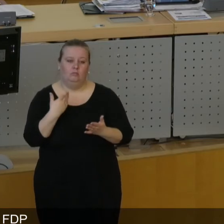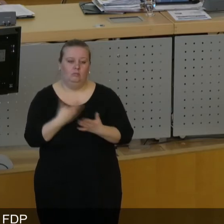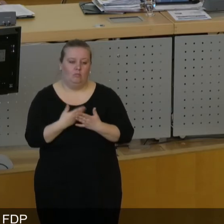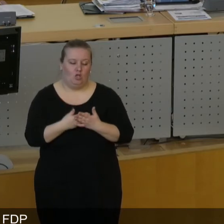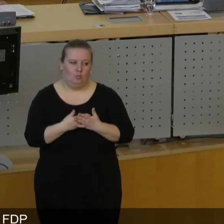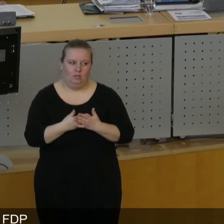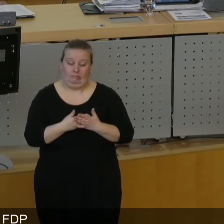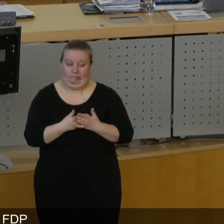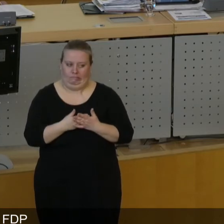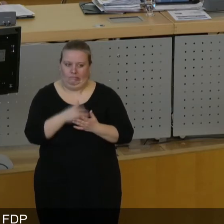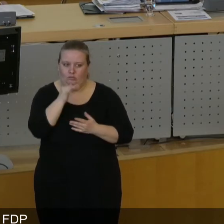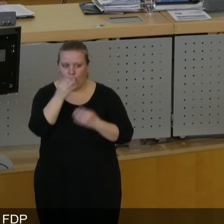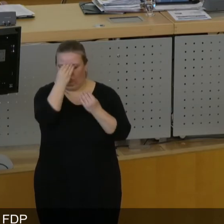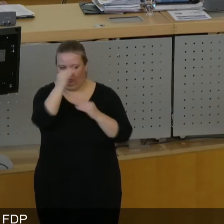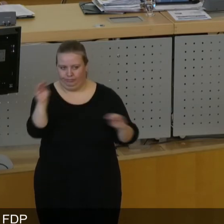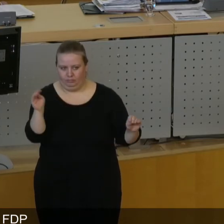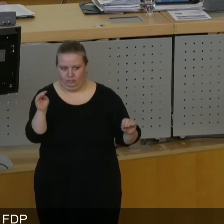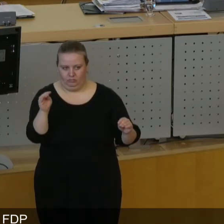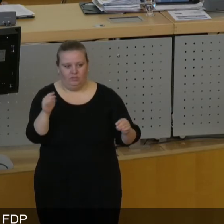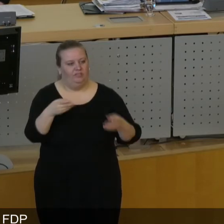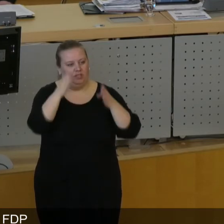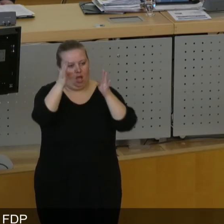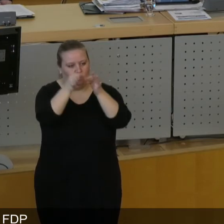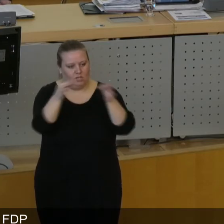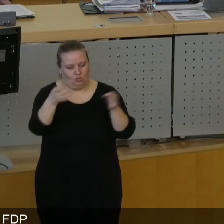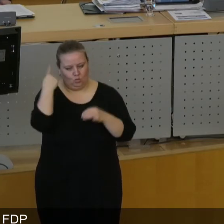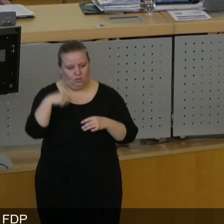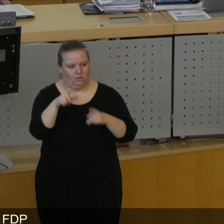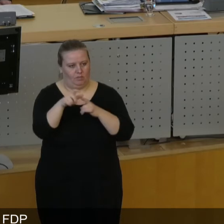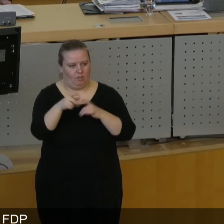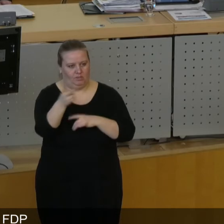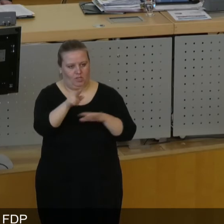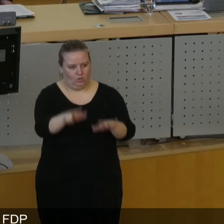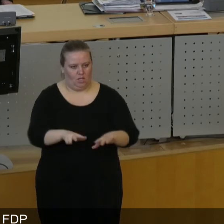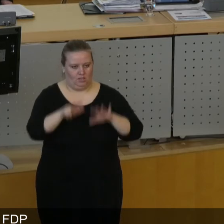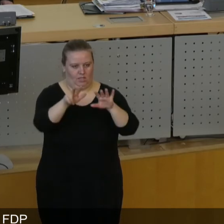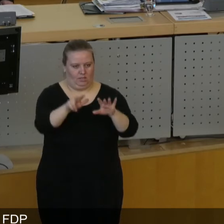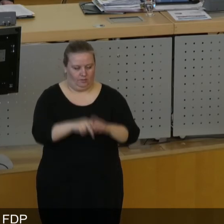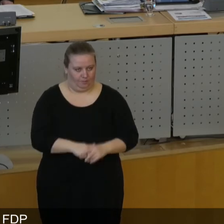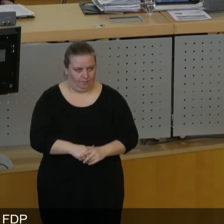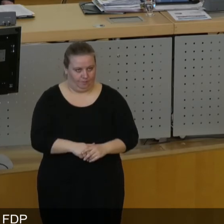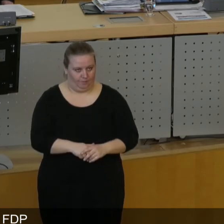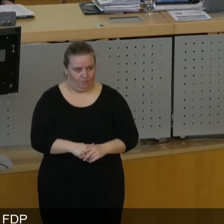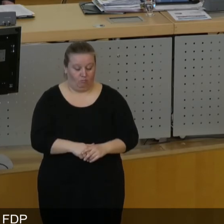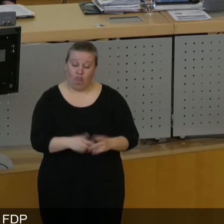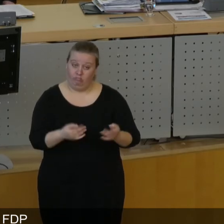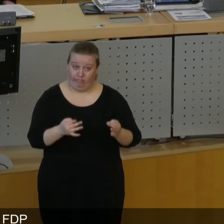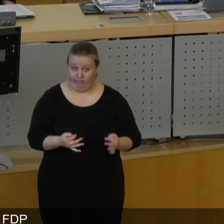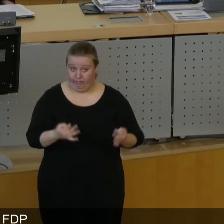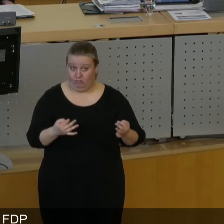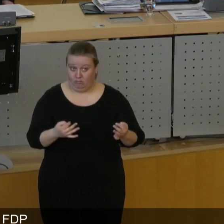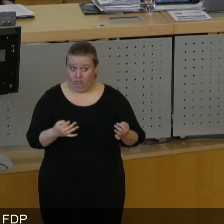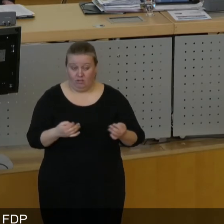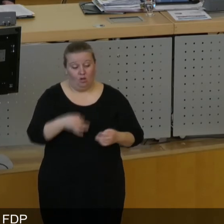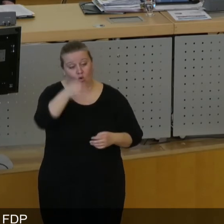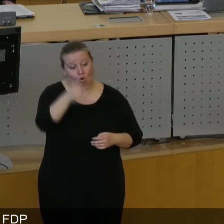und das ist, glaube ich, bisher noch nicht erwähnt worden, in der Änderung der Hauptsatzung im September 2018. Da wurden mal soeben die